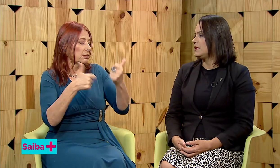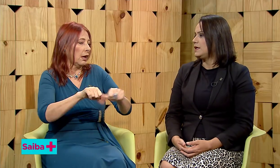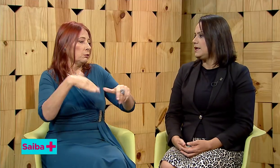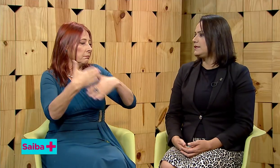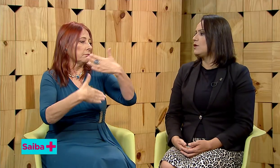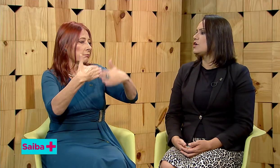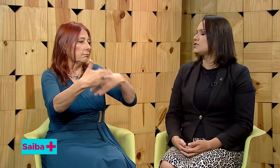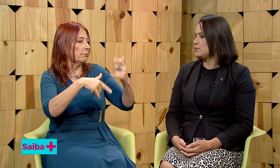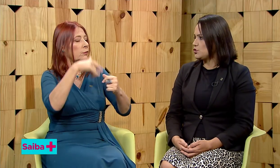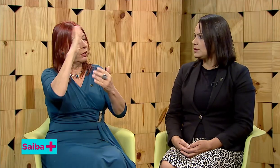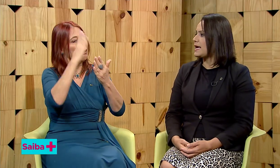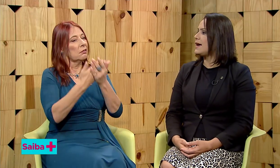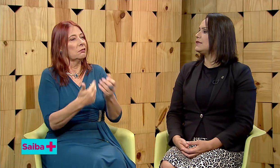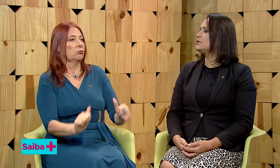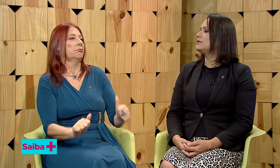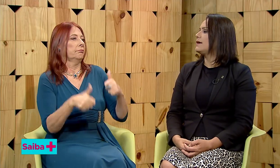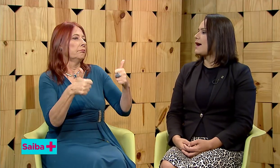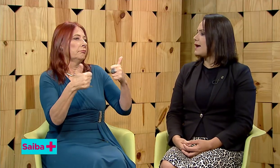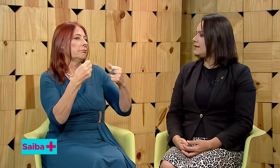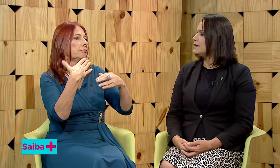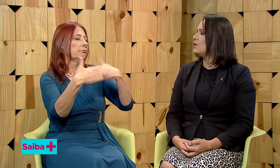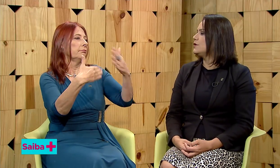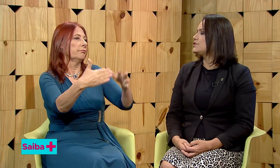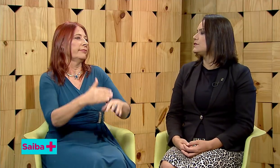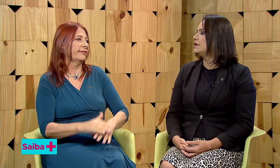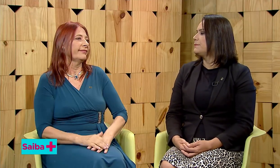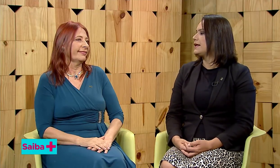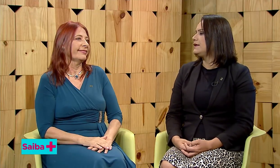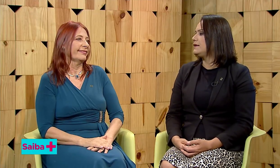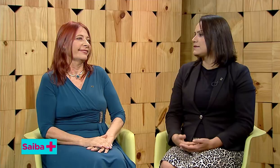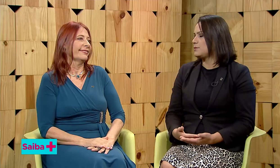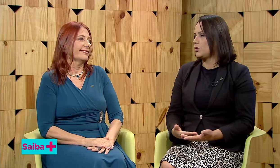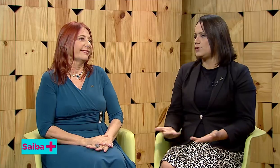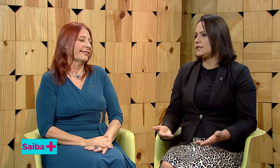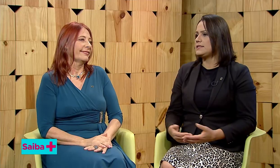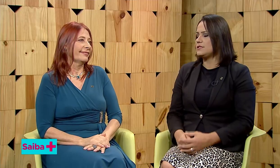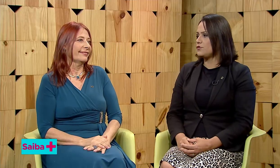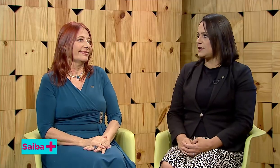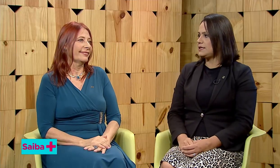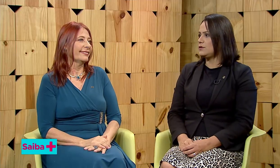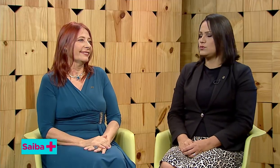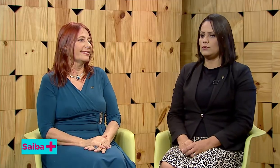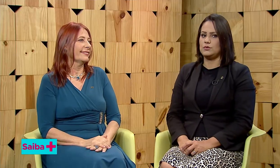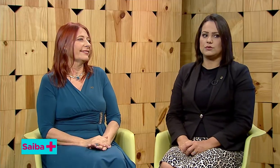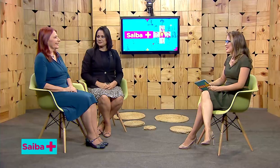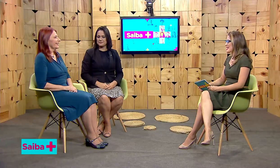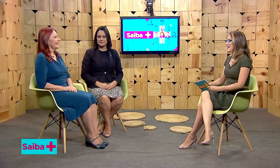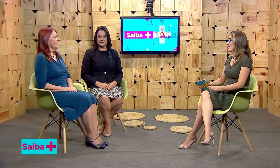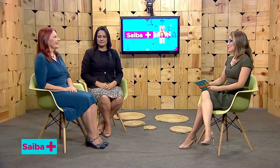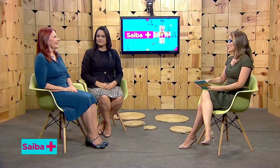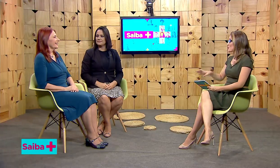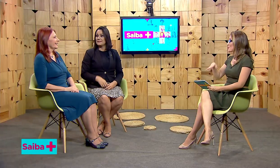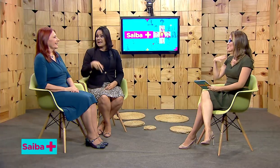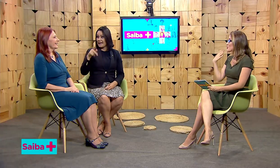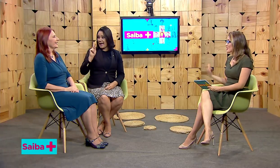Então, nós temos lutado ainda hoje para que essa oportunidade seja ofertada aos surdos. Karen, hoje tivemos muitas